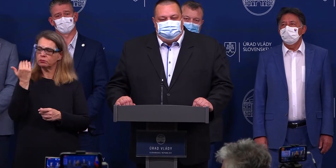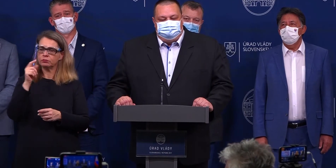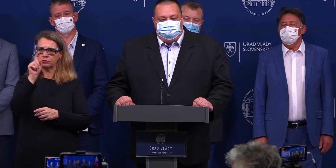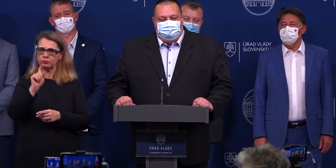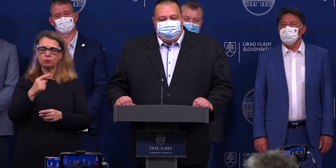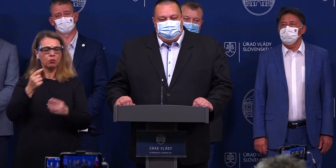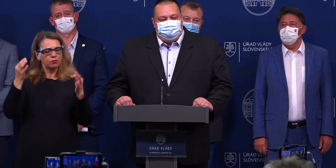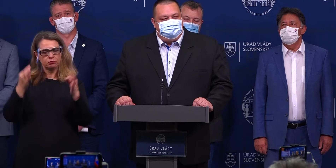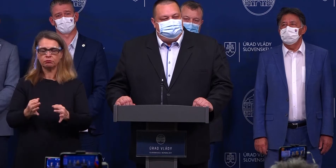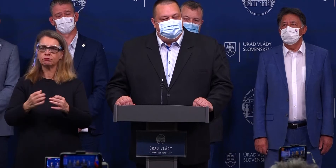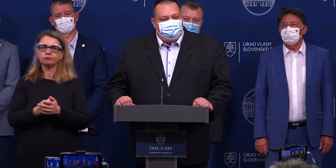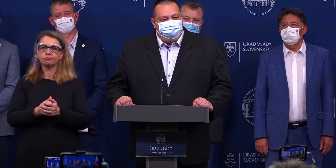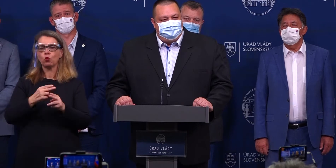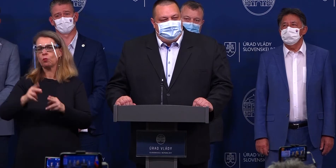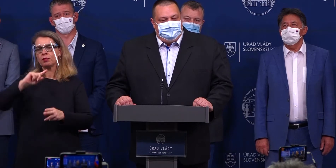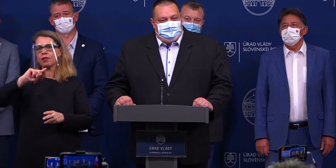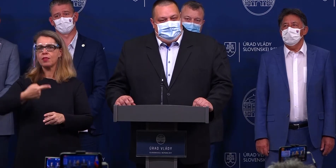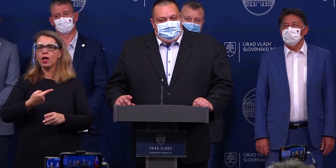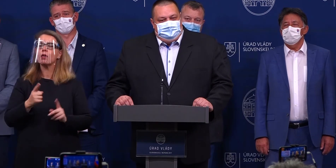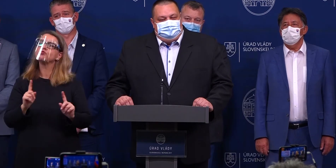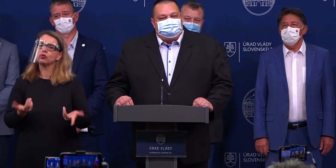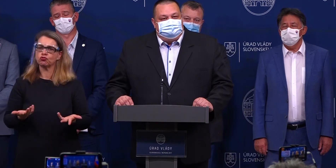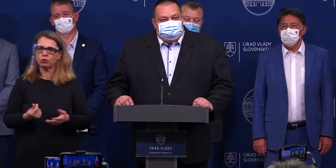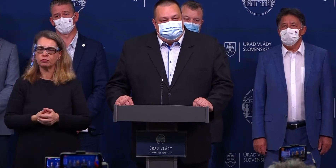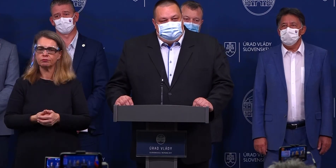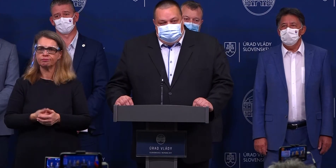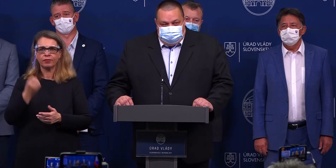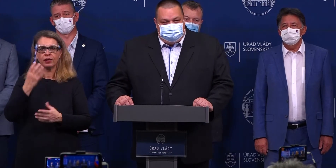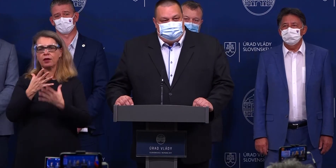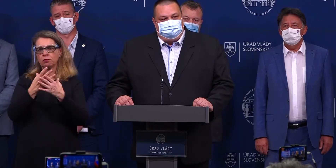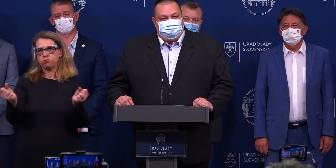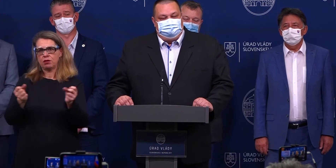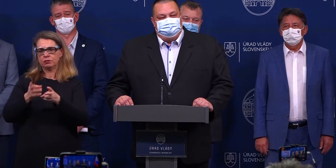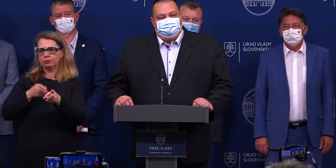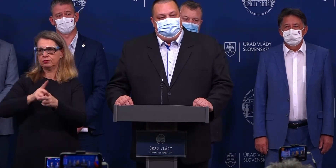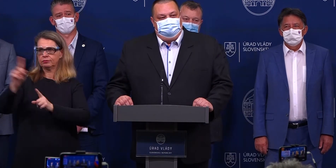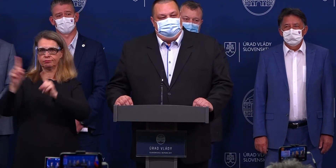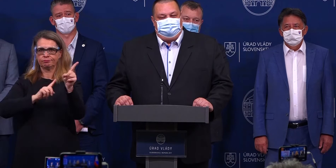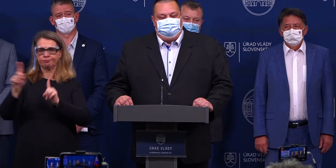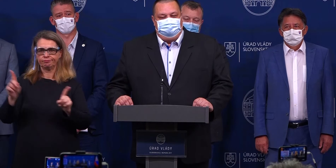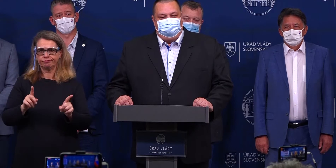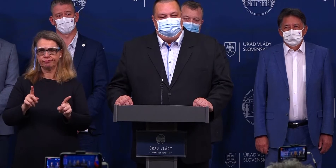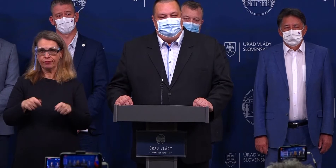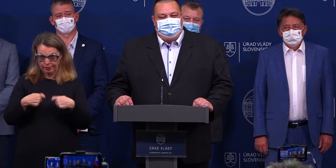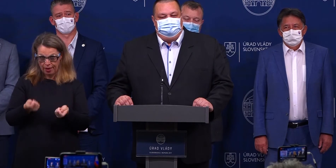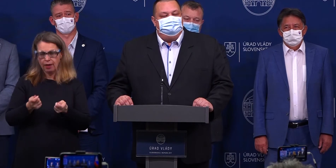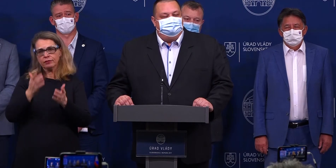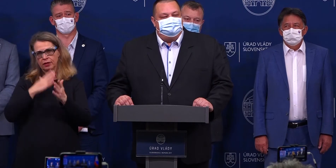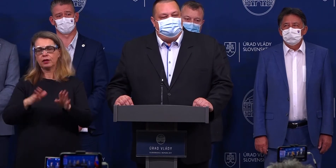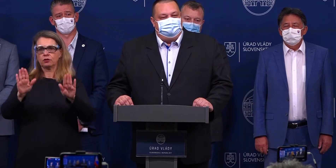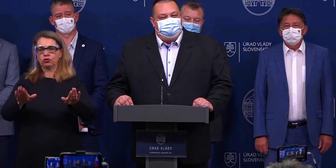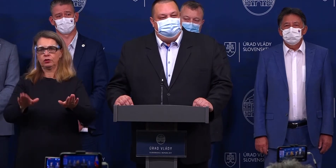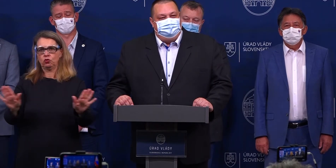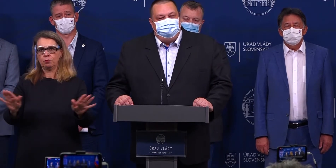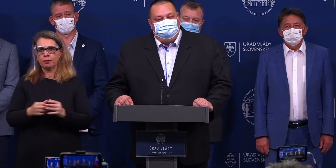Pojem to úplne jednoducho. Úplne najlepšie je, keď sa necestuje nikam, pokiaľ je možné. A veľmi